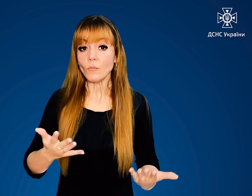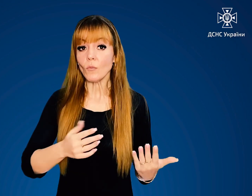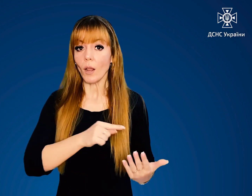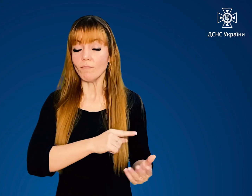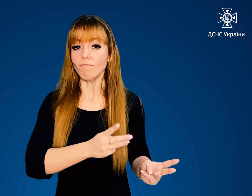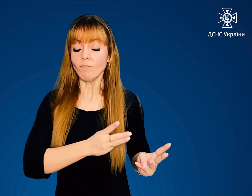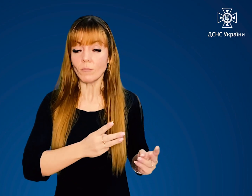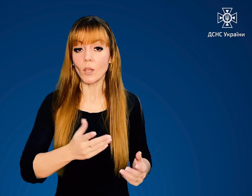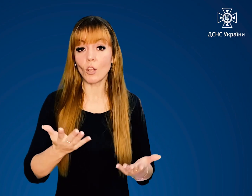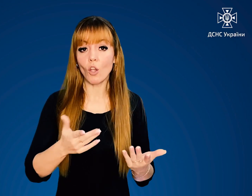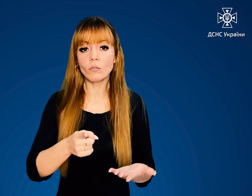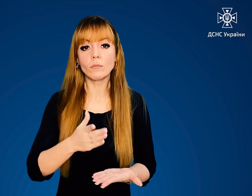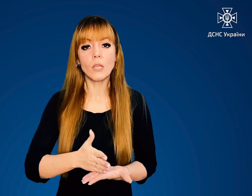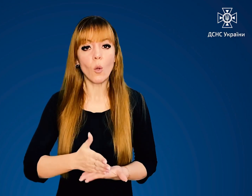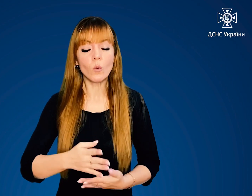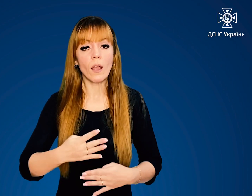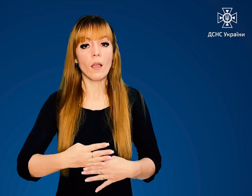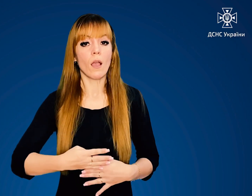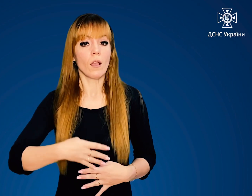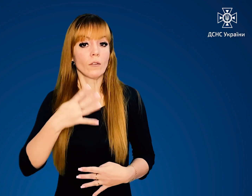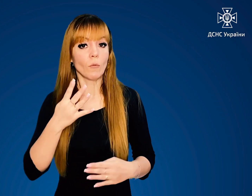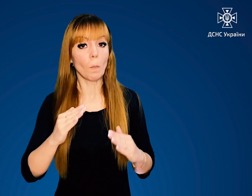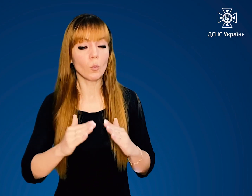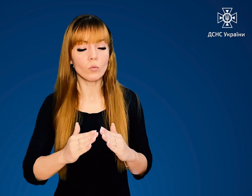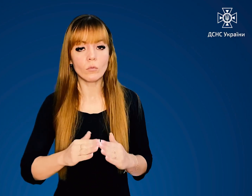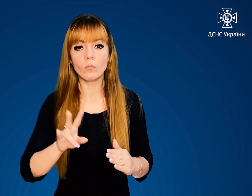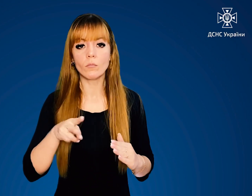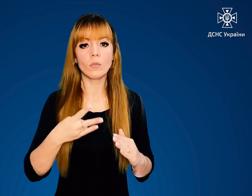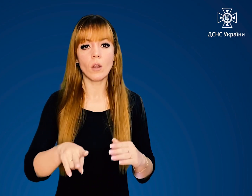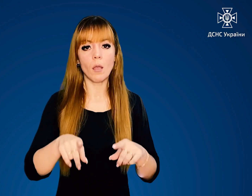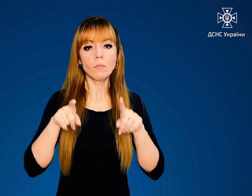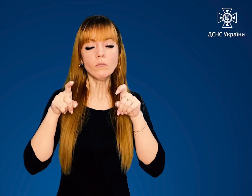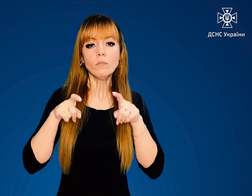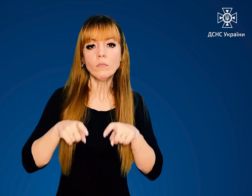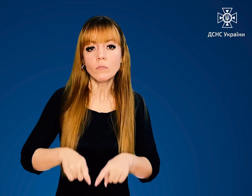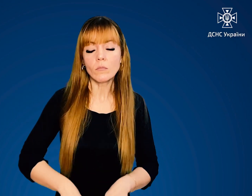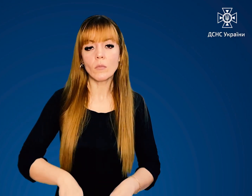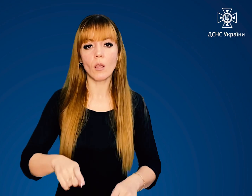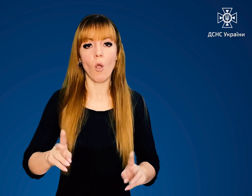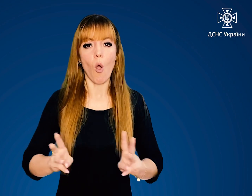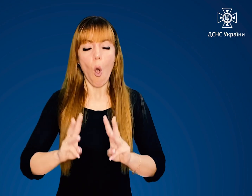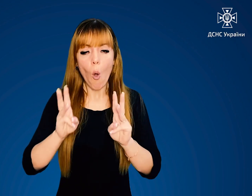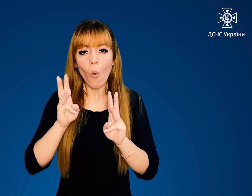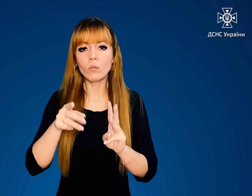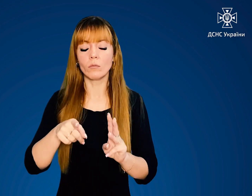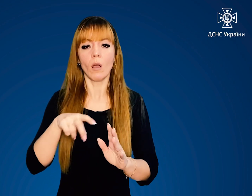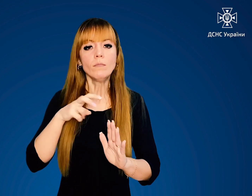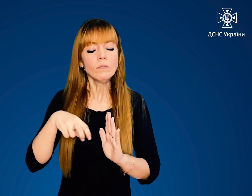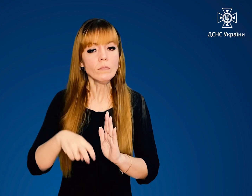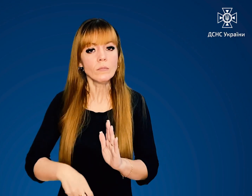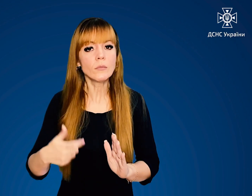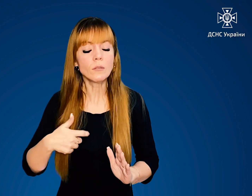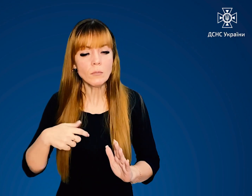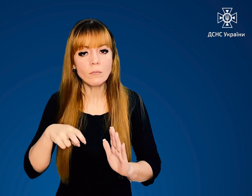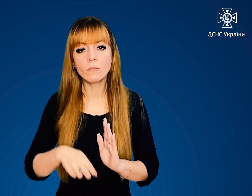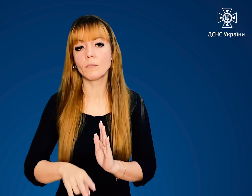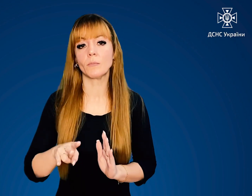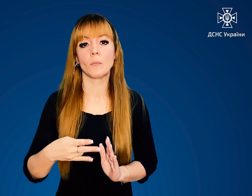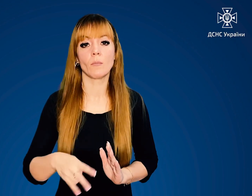Якщо ви знаходитесь у висотному будинку, не біжіть вниз крізь вогонь, а скористайтеся можливістю врятуватися